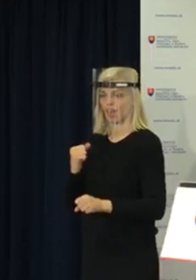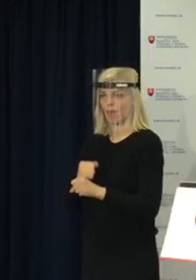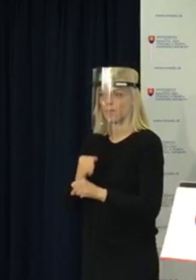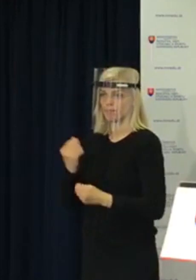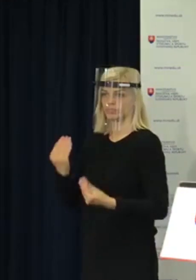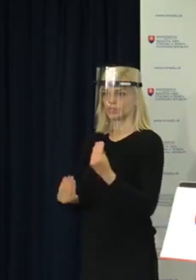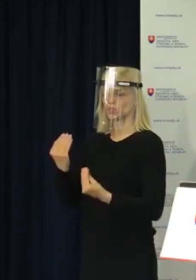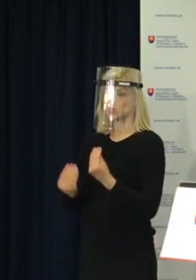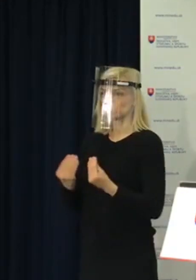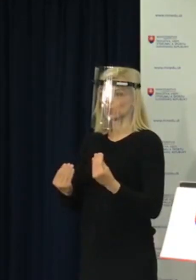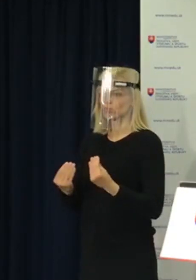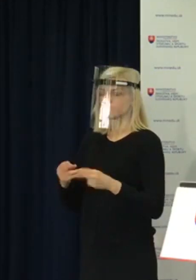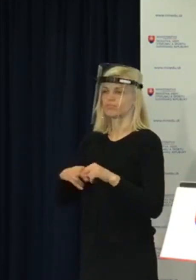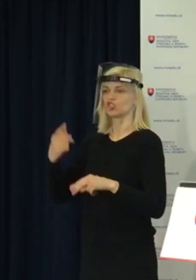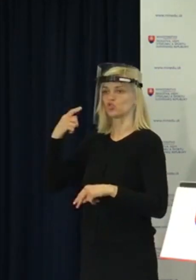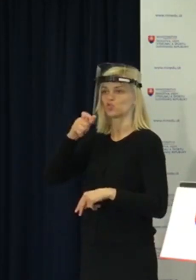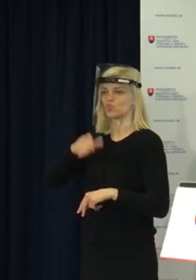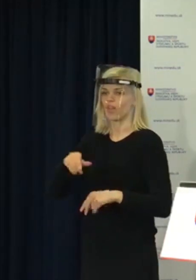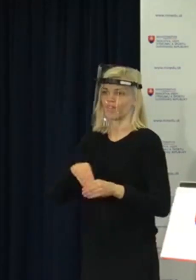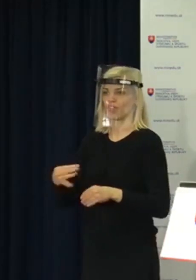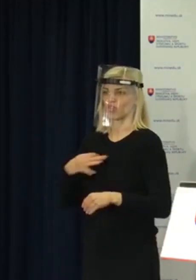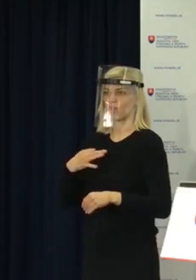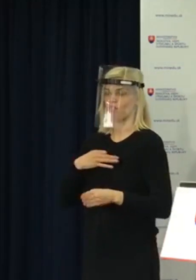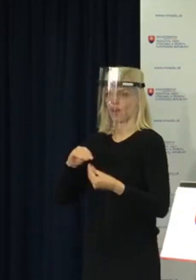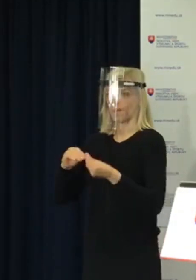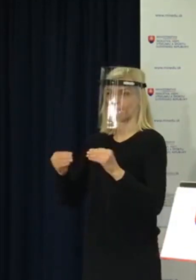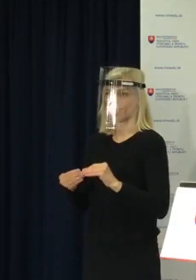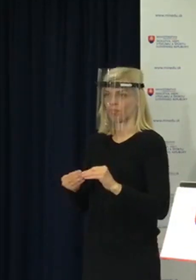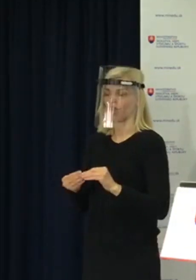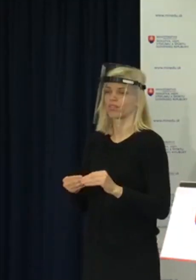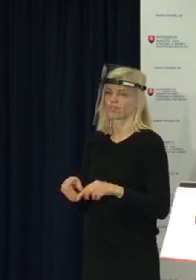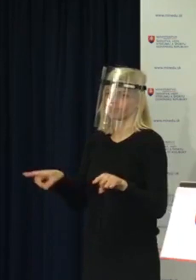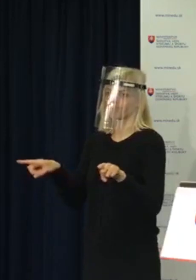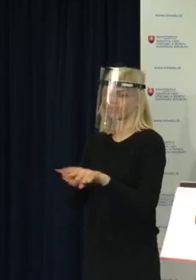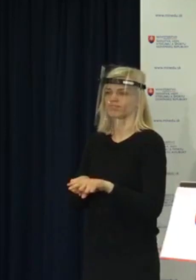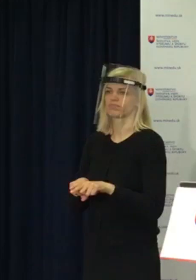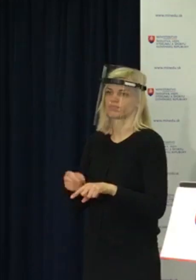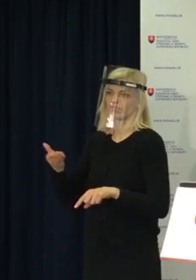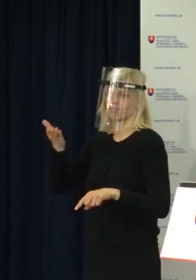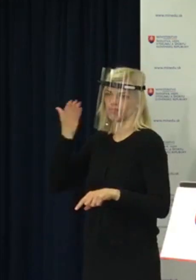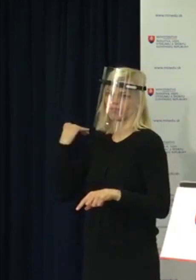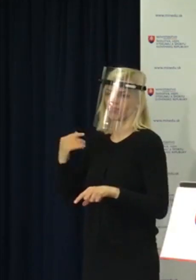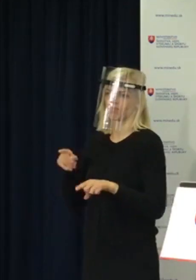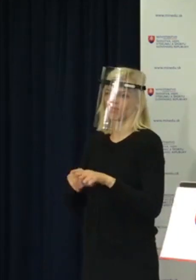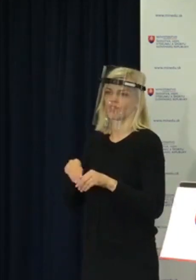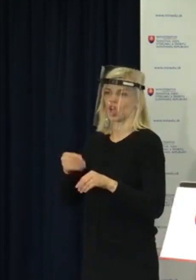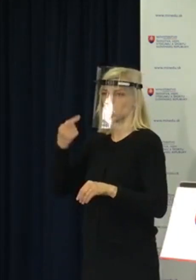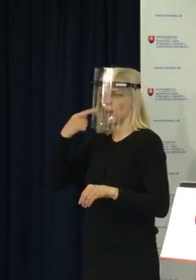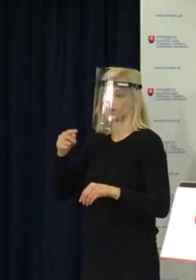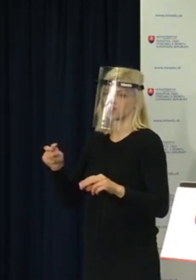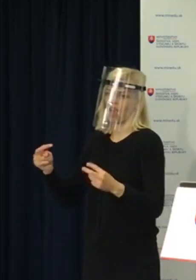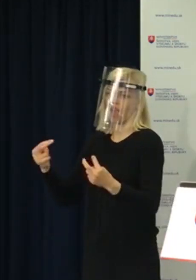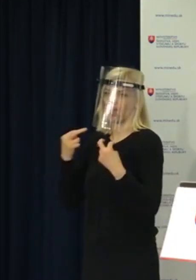vykonávať maturitnú skúšku z tohto dobrovoľného predmetu v tej klasickej podobe, ako sme zvyknutí pred komisiou, či už